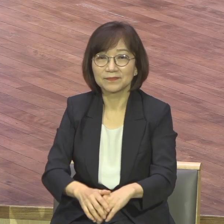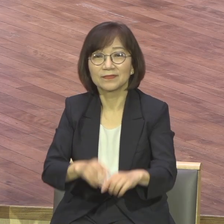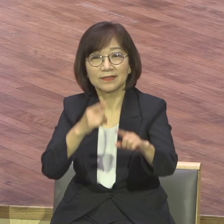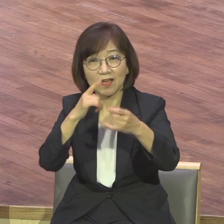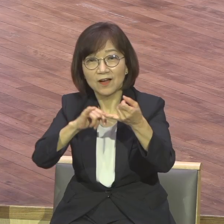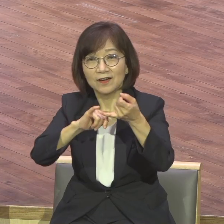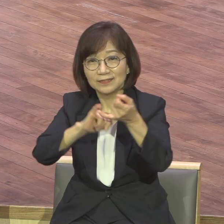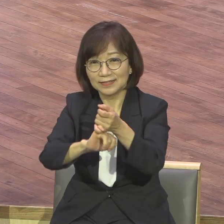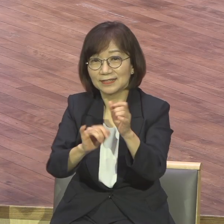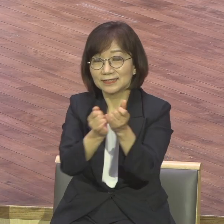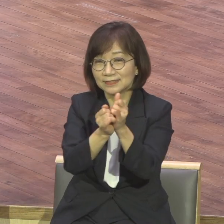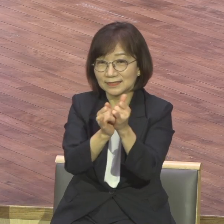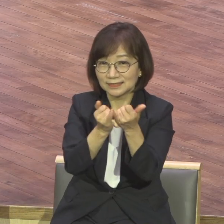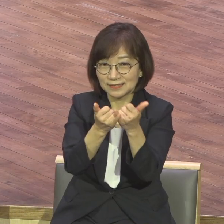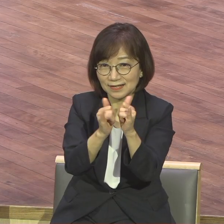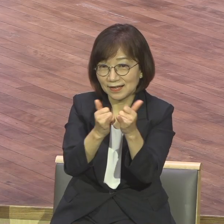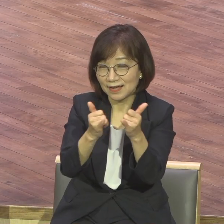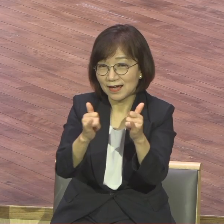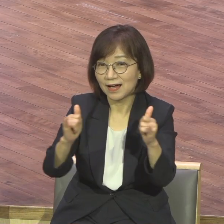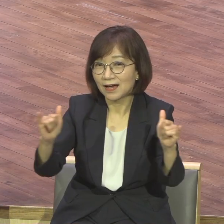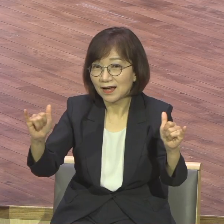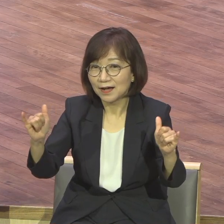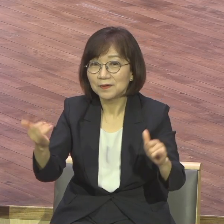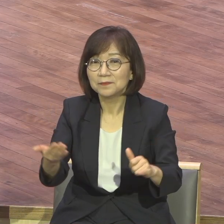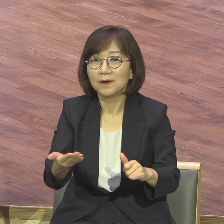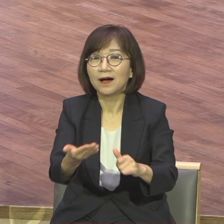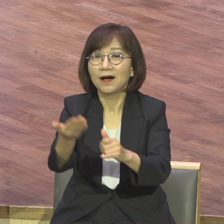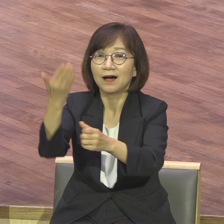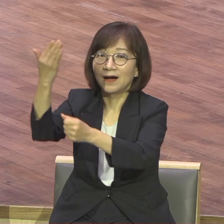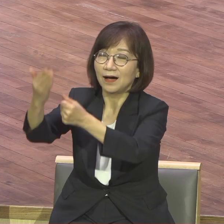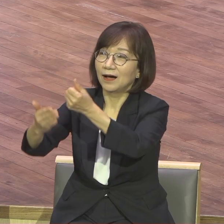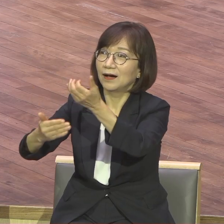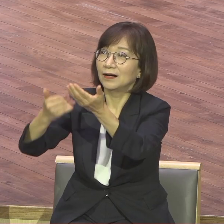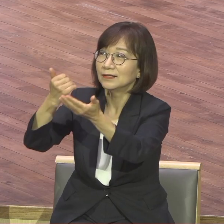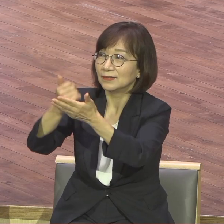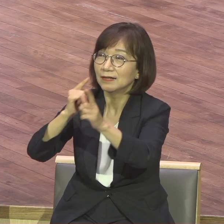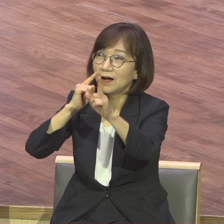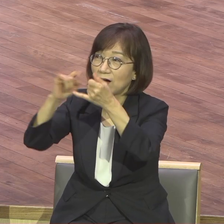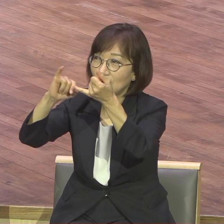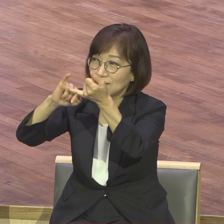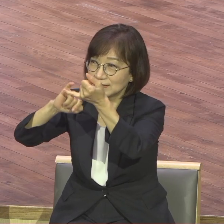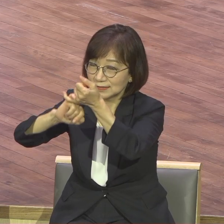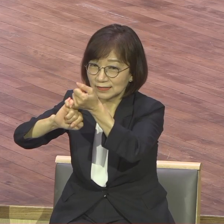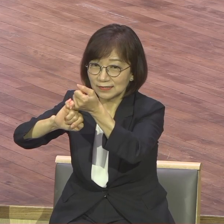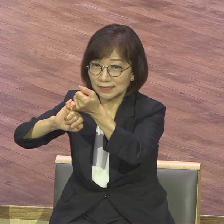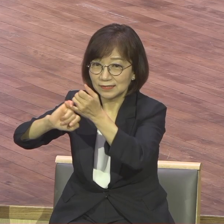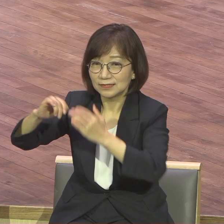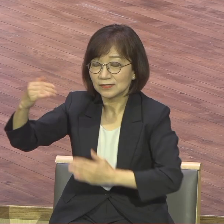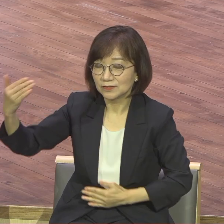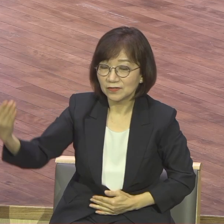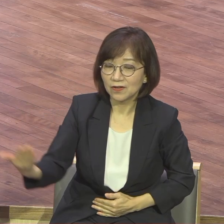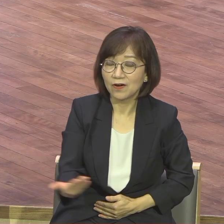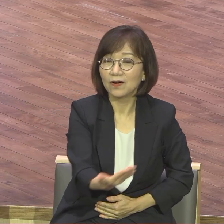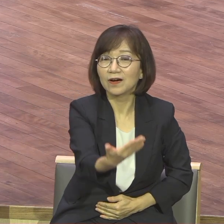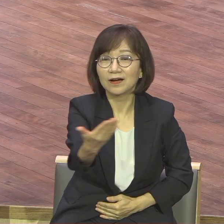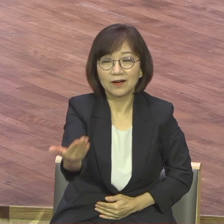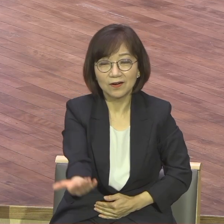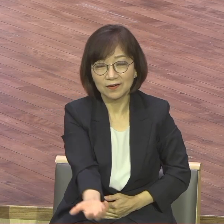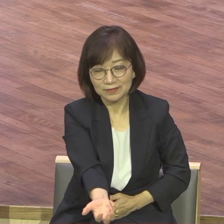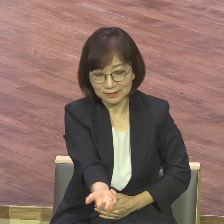원양의 사랑아 하나님 원양이 너의 것이라